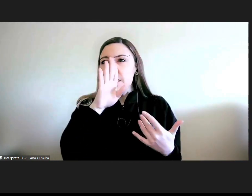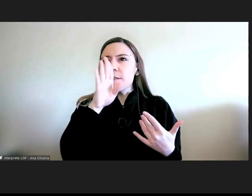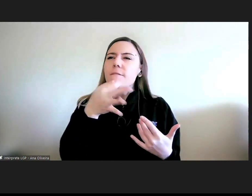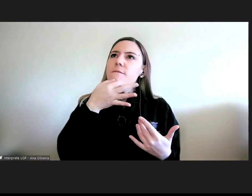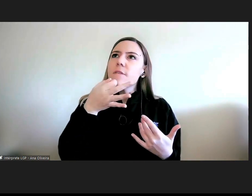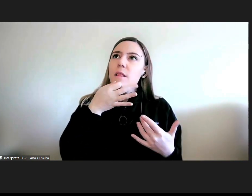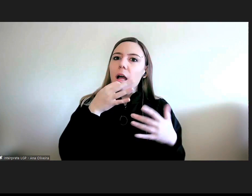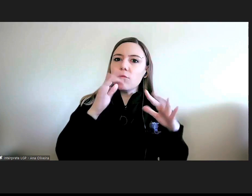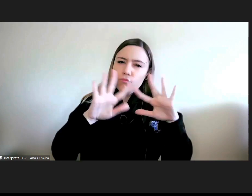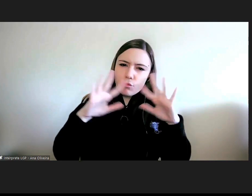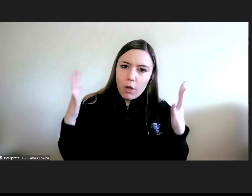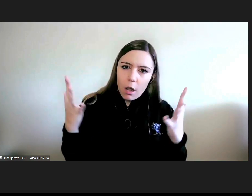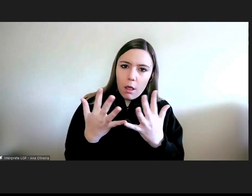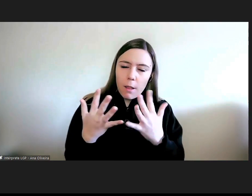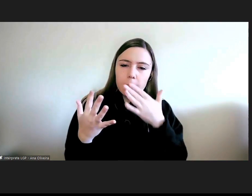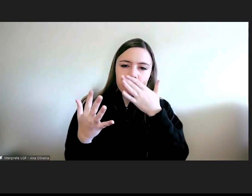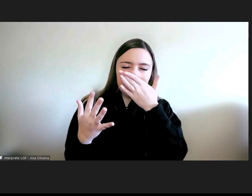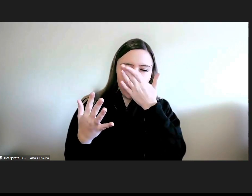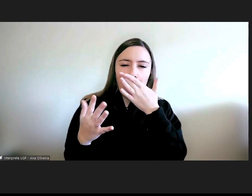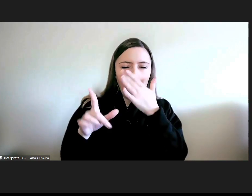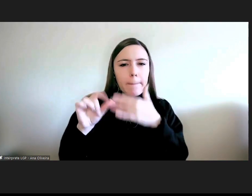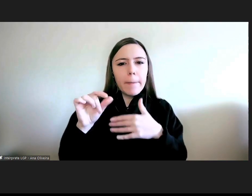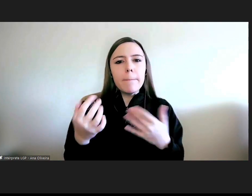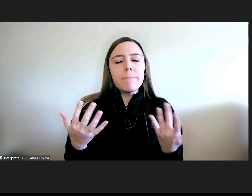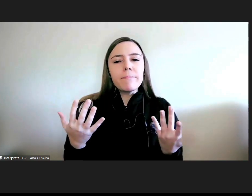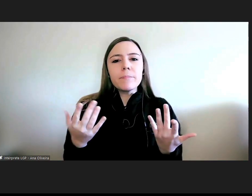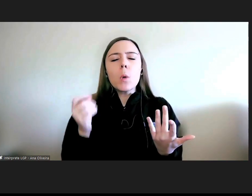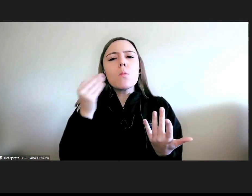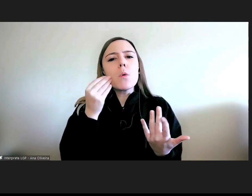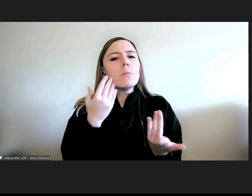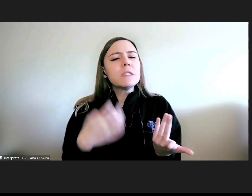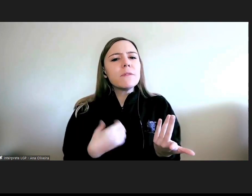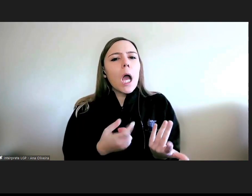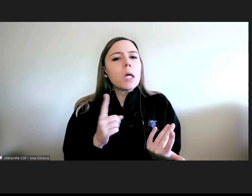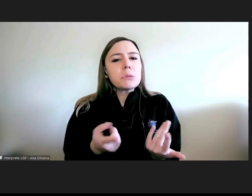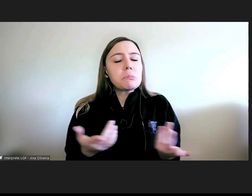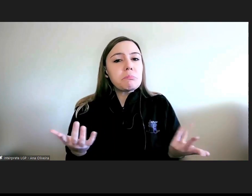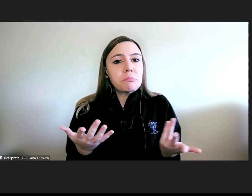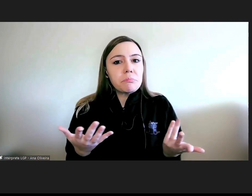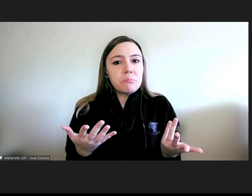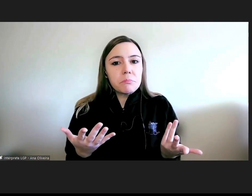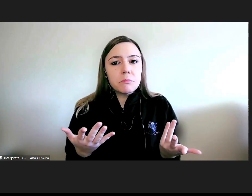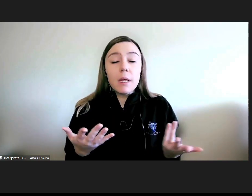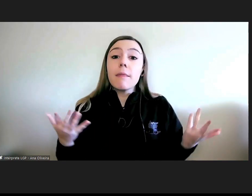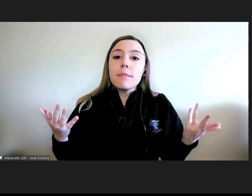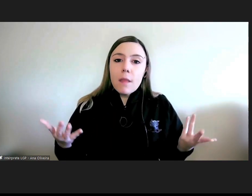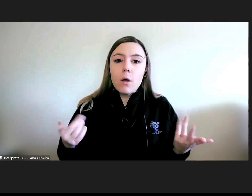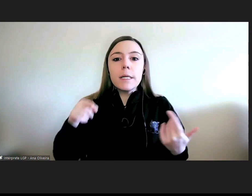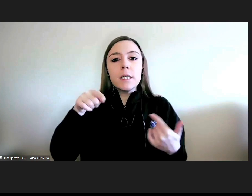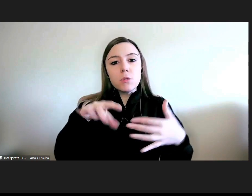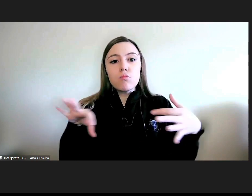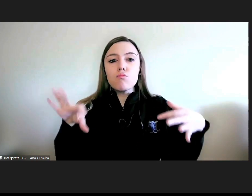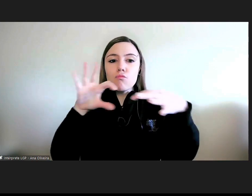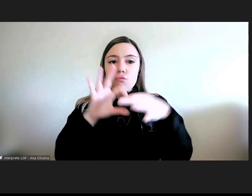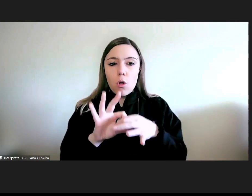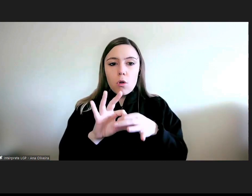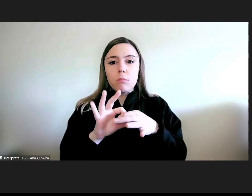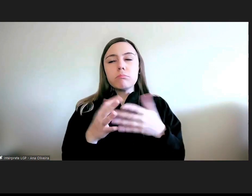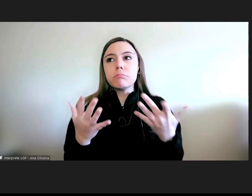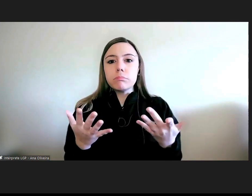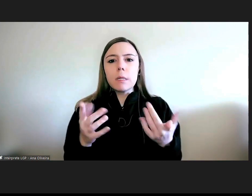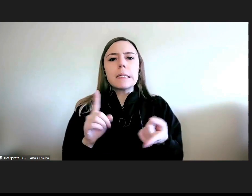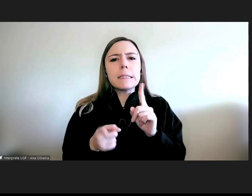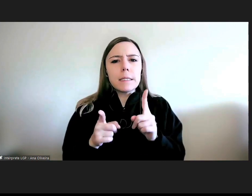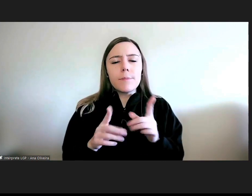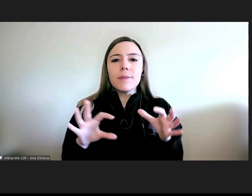largos e gerais? Isto, portanto, corresponde, não é, assim, a